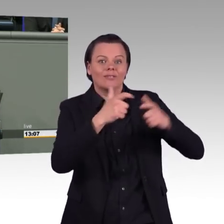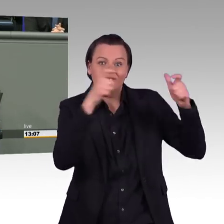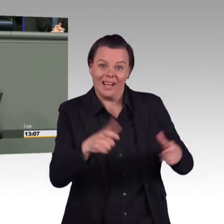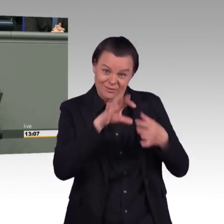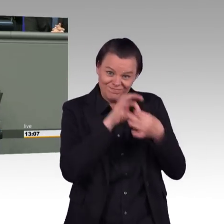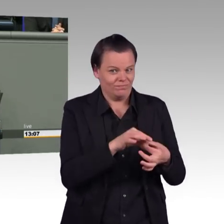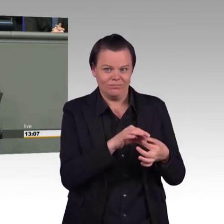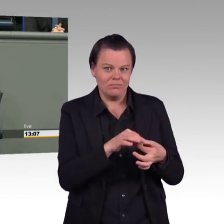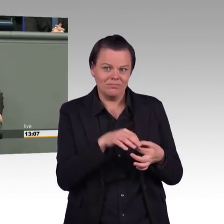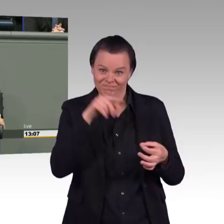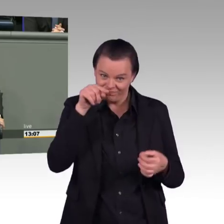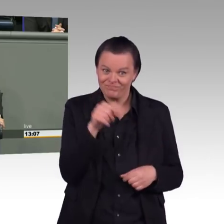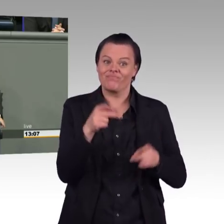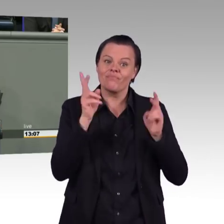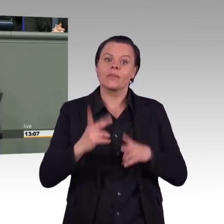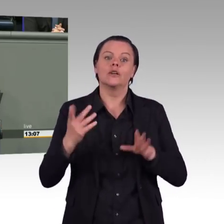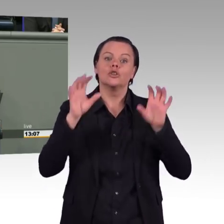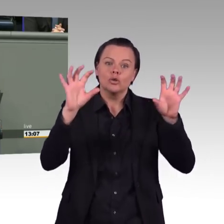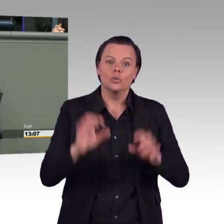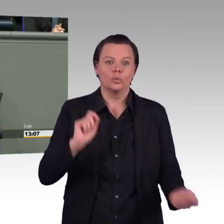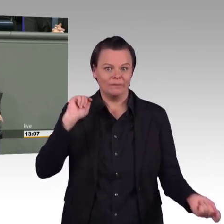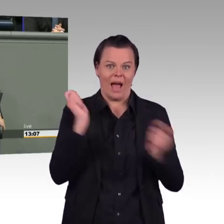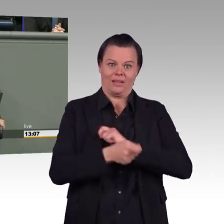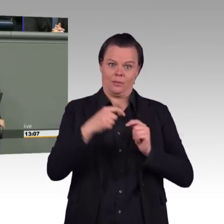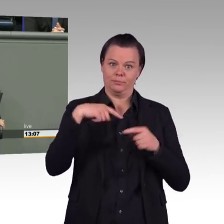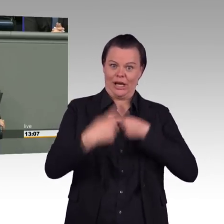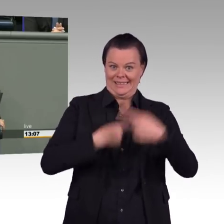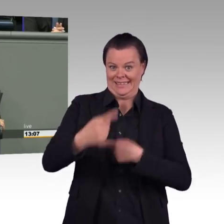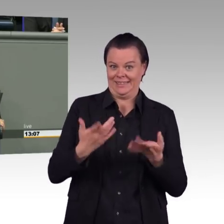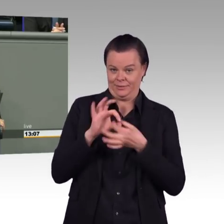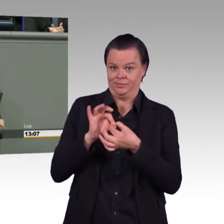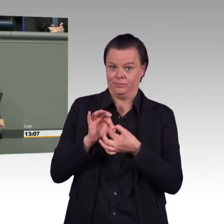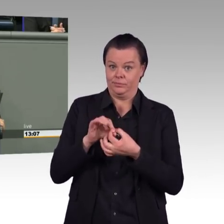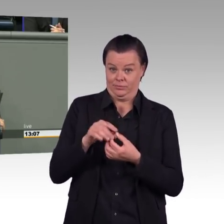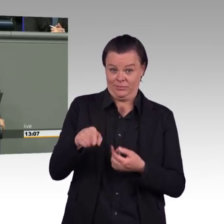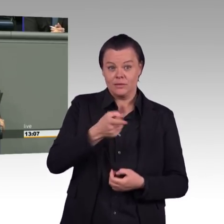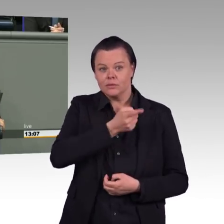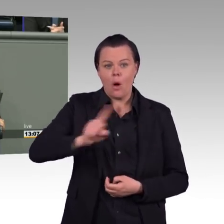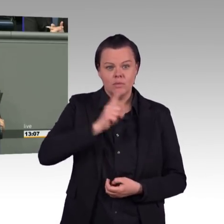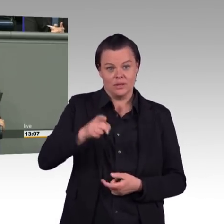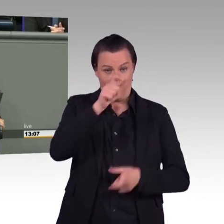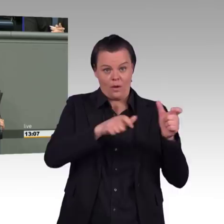Und deswegen noch mal zur Erläuterung. Es gibt die Eckpunkte, die im Moment erarbeitet werden, die sich in der